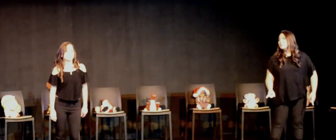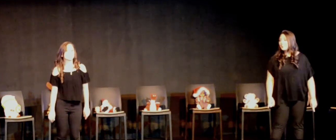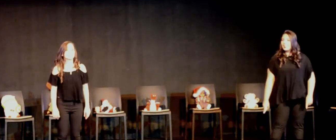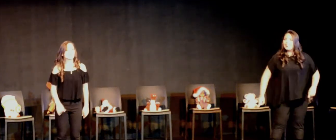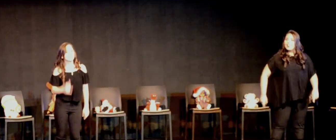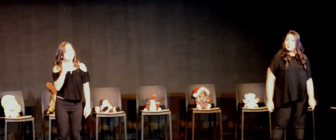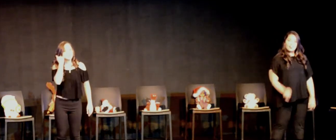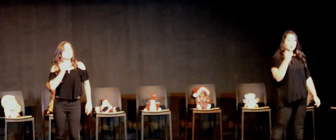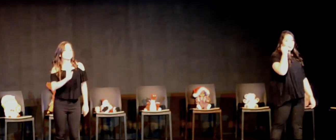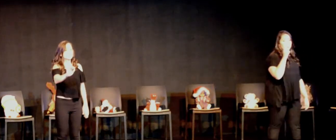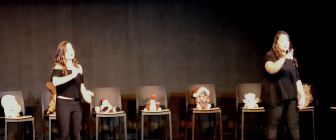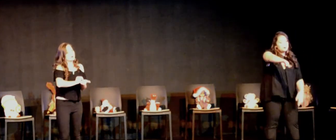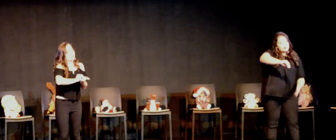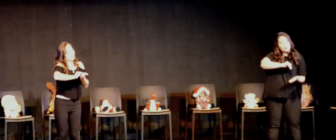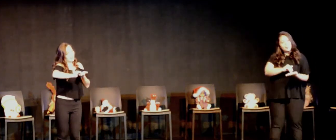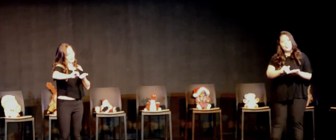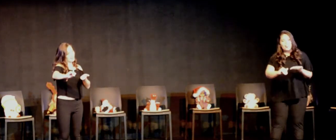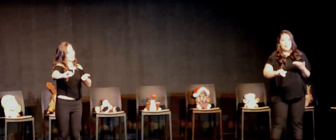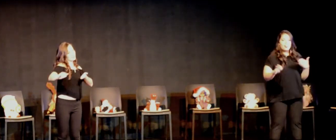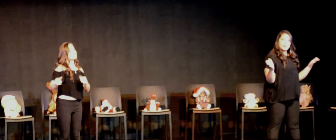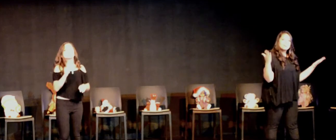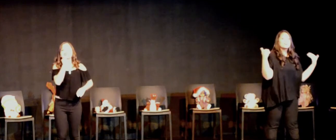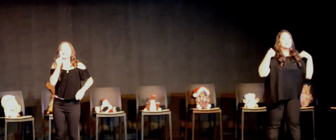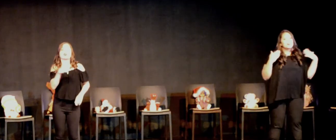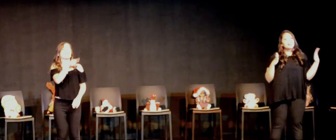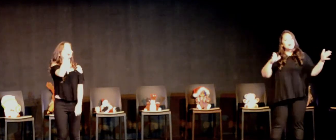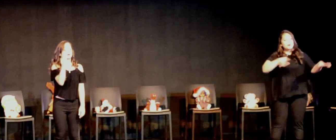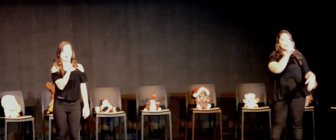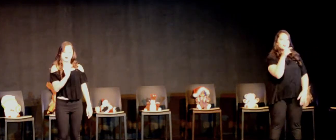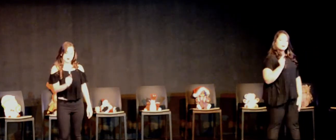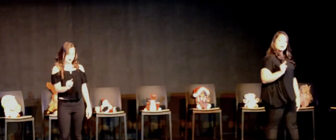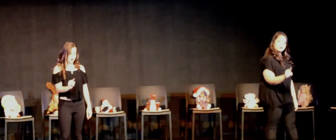Si tú me dejas No habrá preguntas